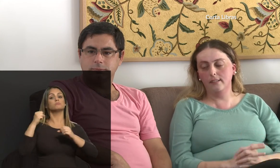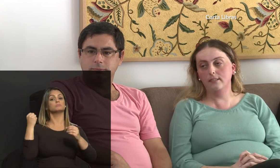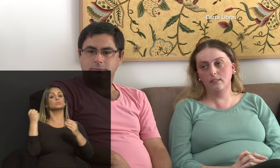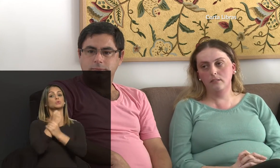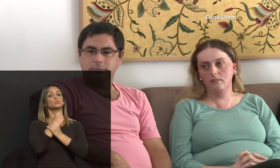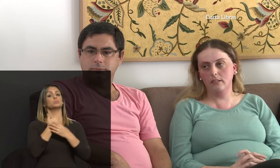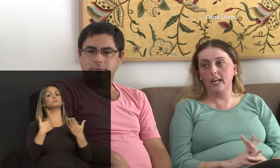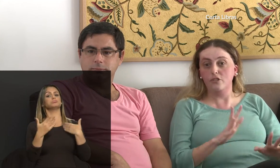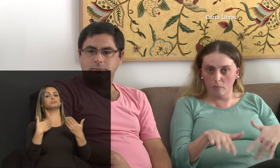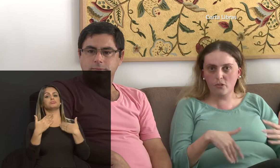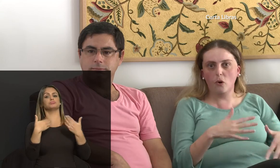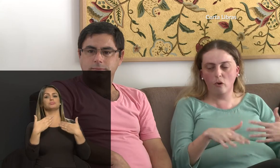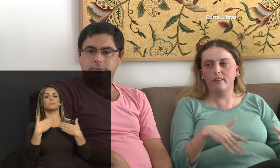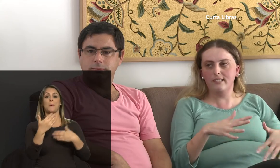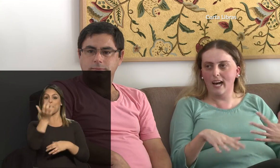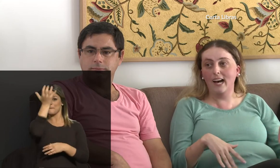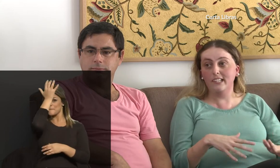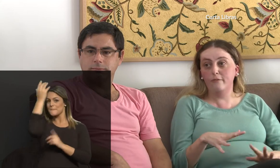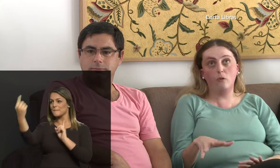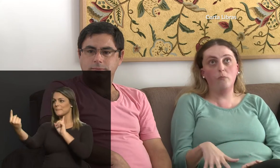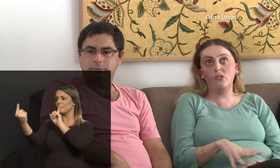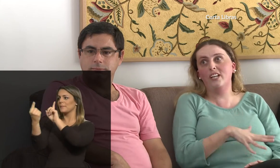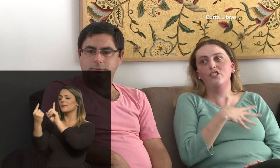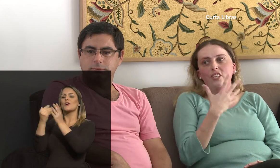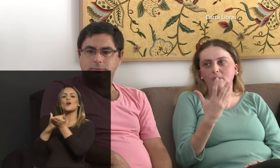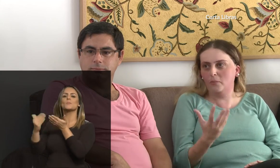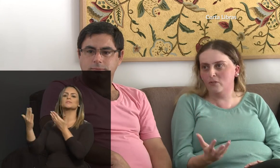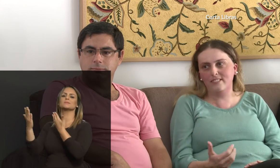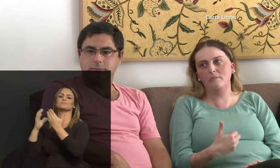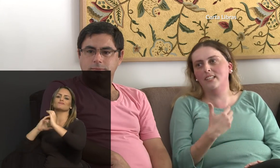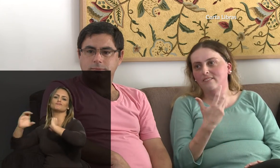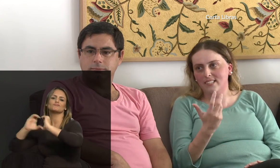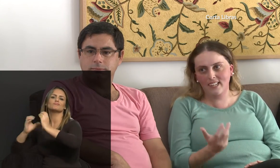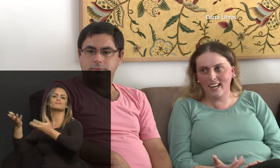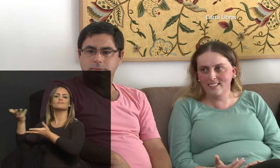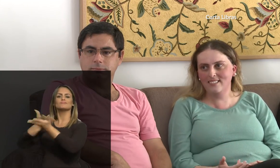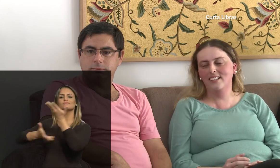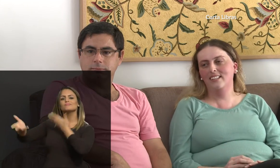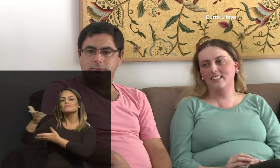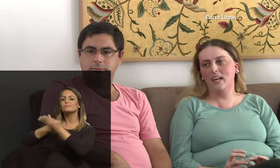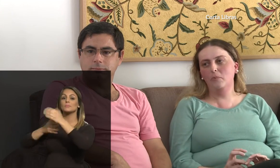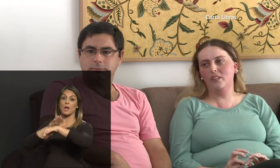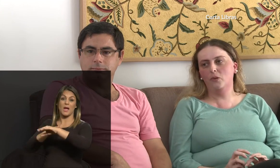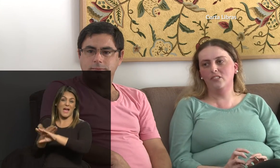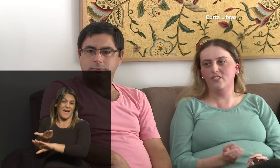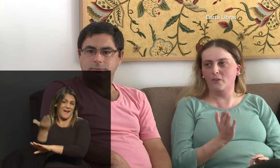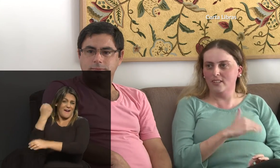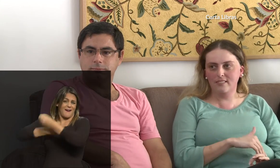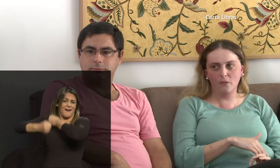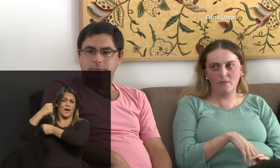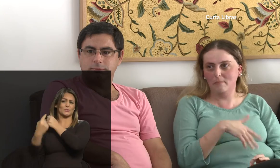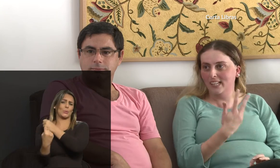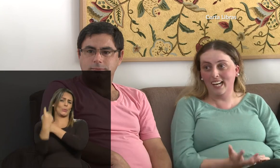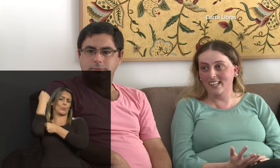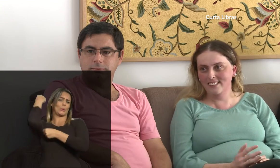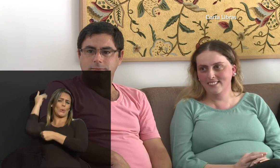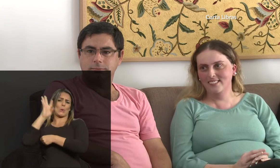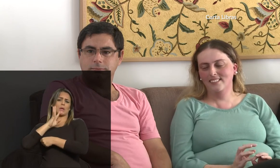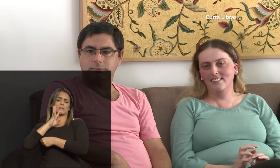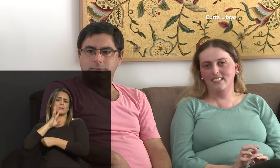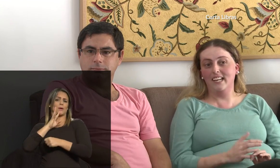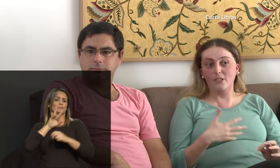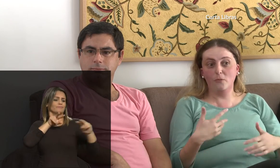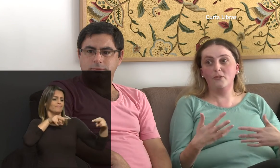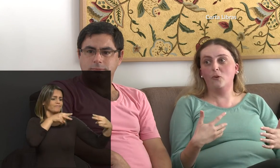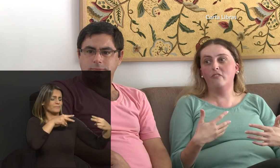comunicar. E aí gente começou a conversar e ficou emocionadíssimo, porque eu já sabia a língua de sinais, né. Porque quando a se conheceu, eu não sabia nada.